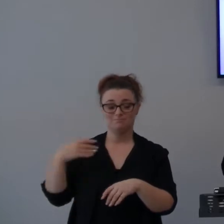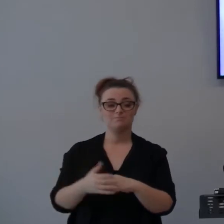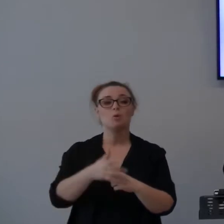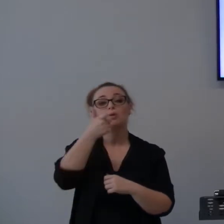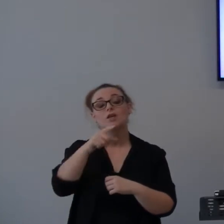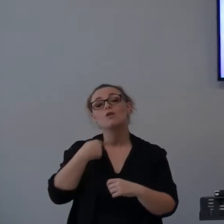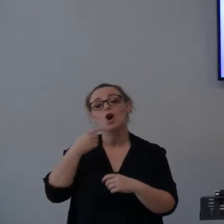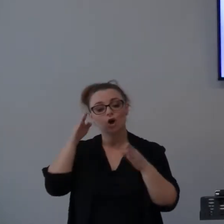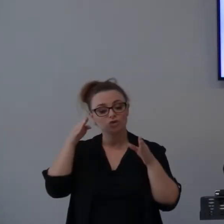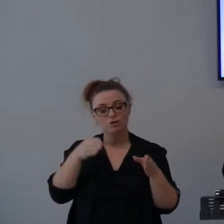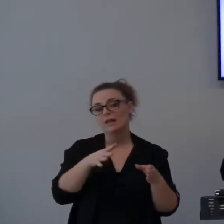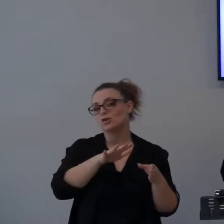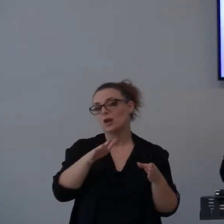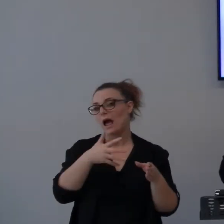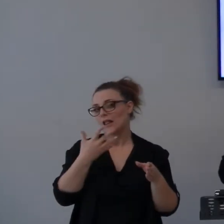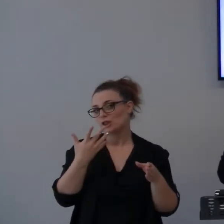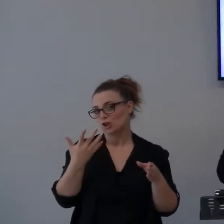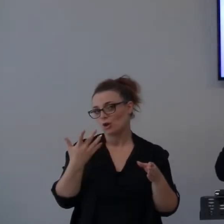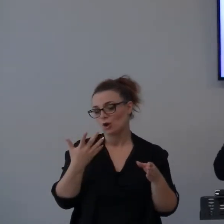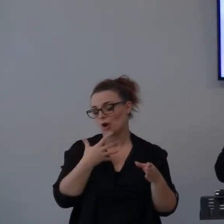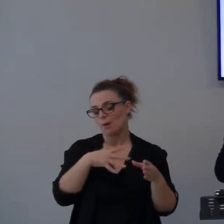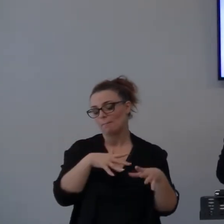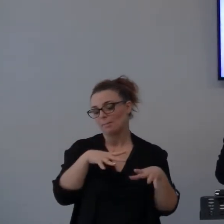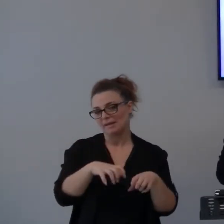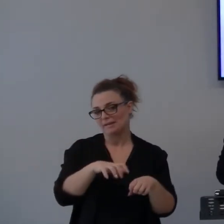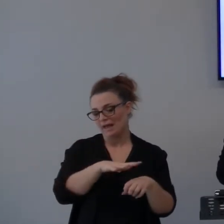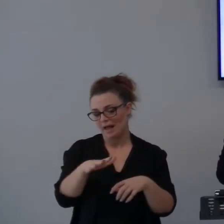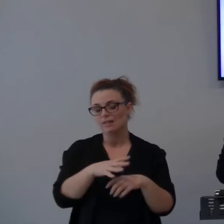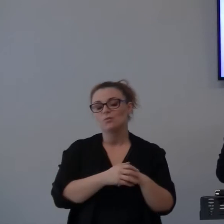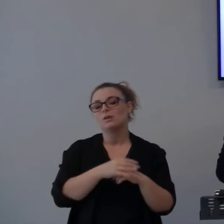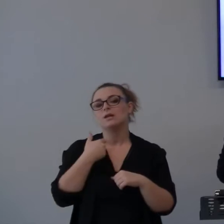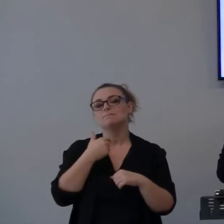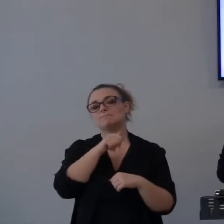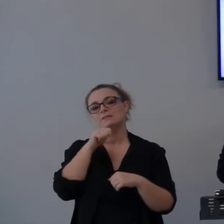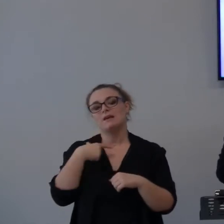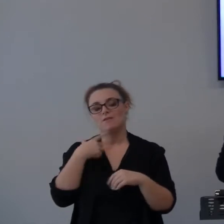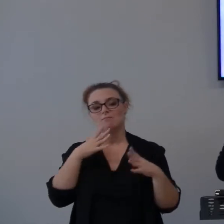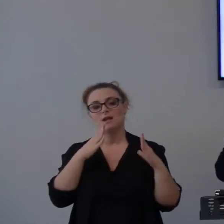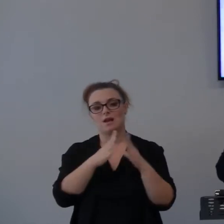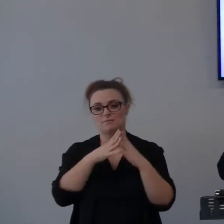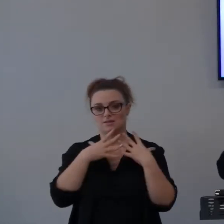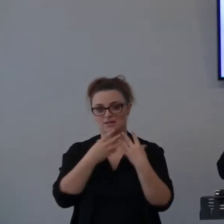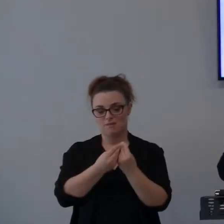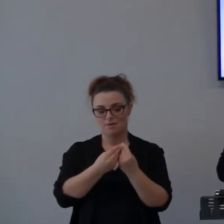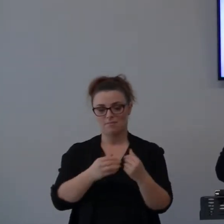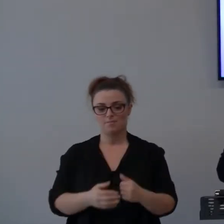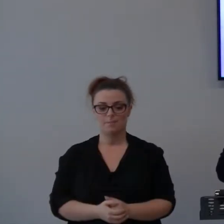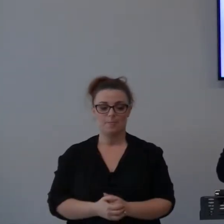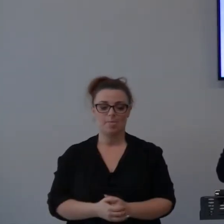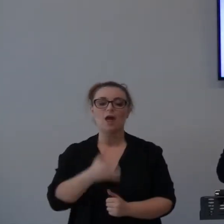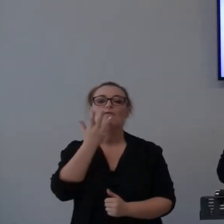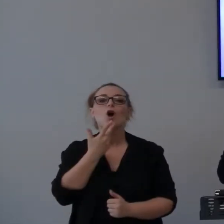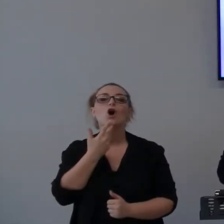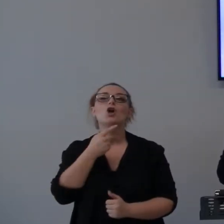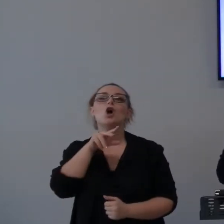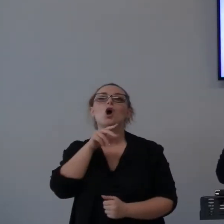altre cose, quindi veramente ho bisogno che preghiamo insieme e vi dirò poche cose,